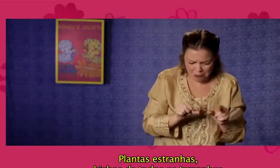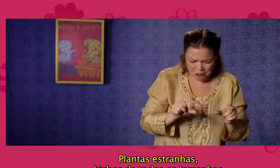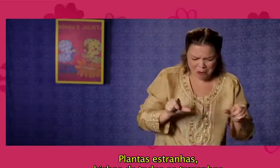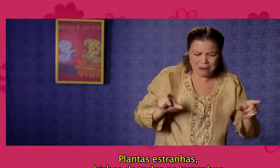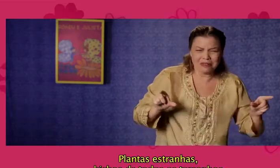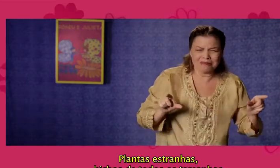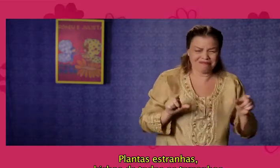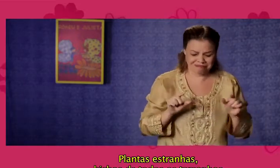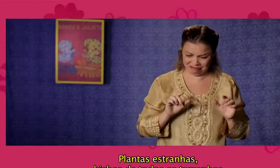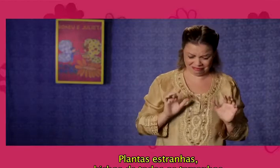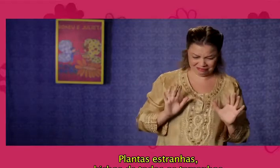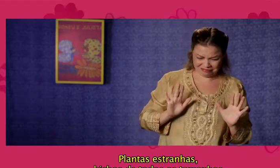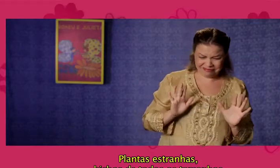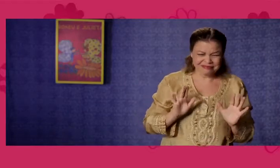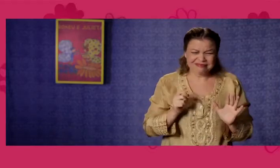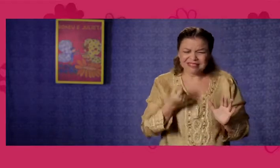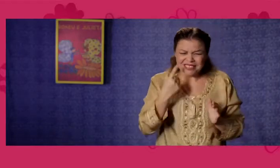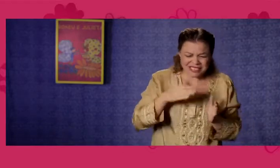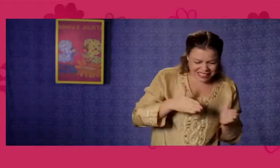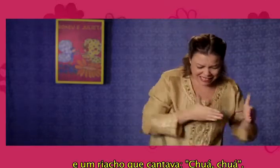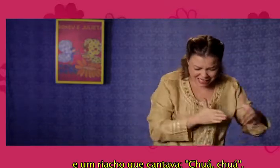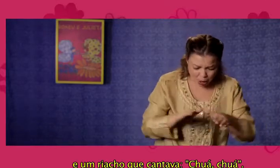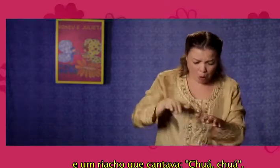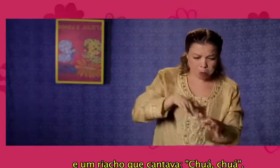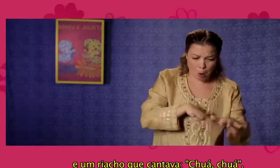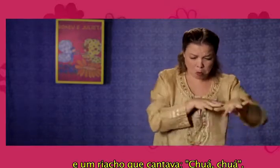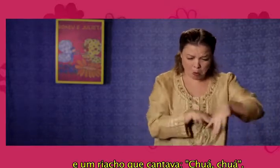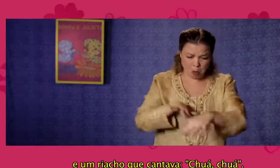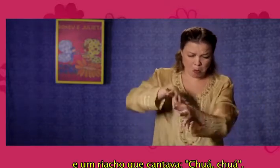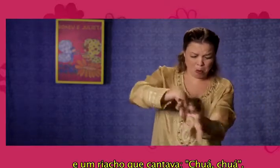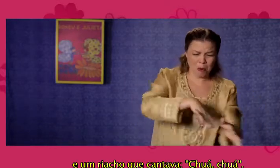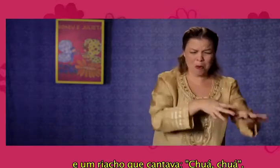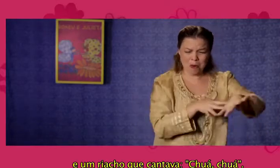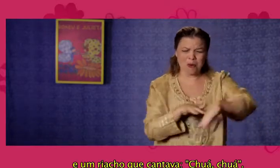todos os tamanhos. E um riacho que cantava...